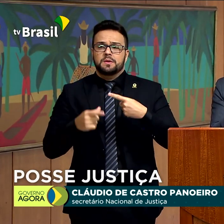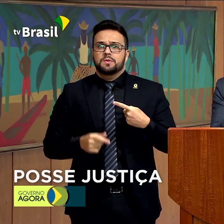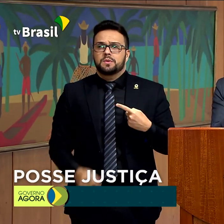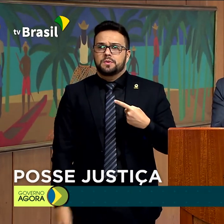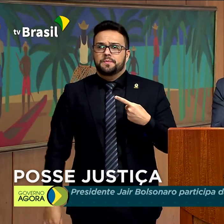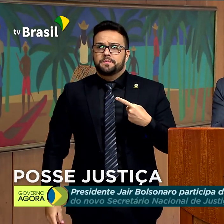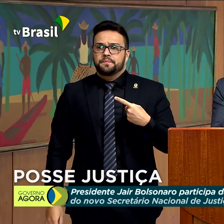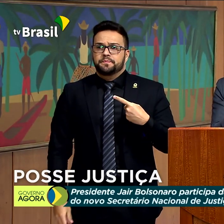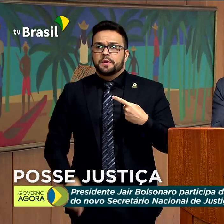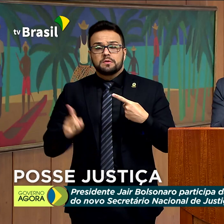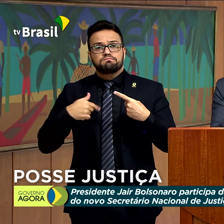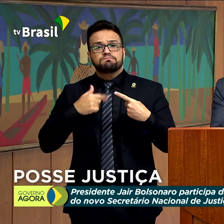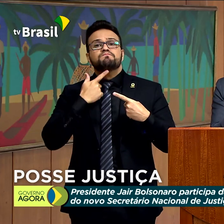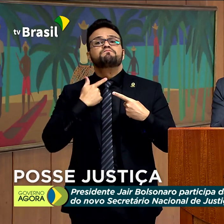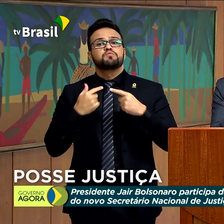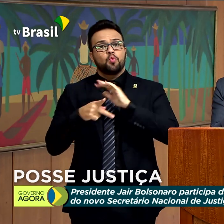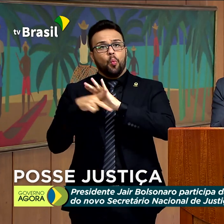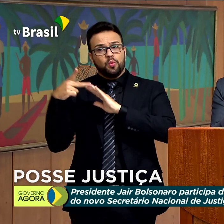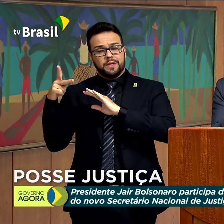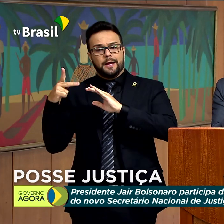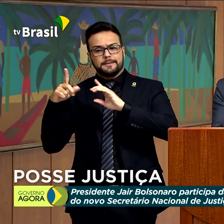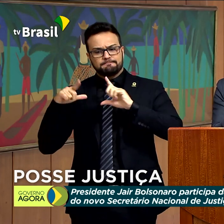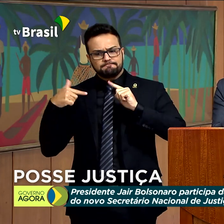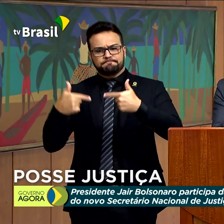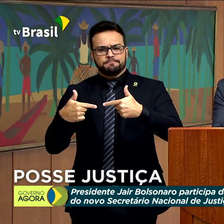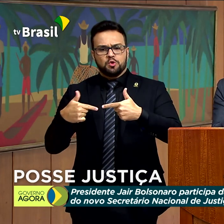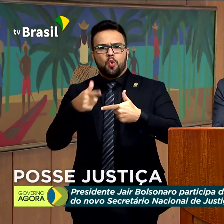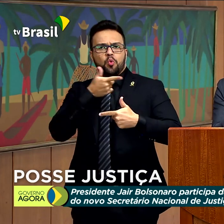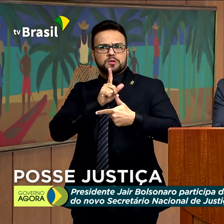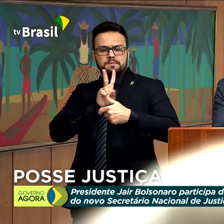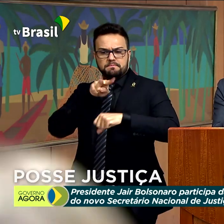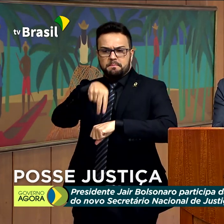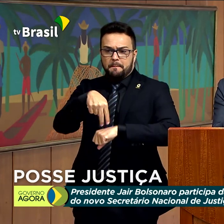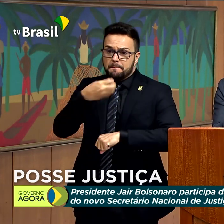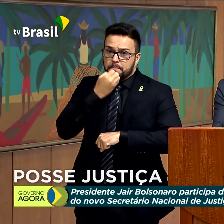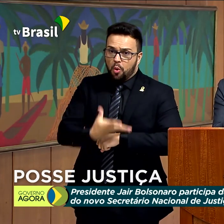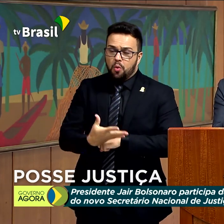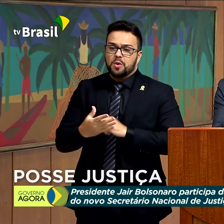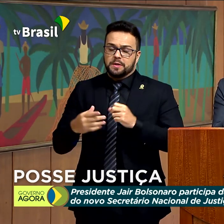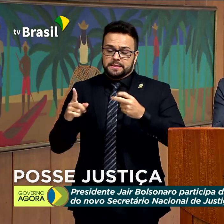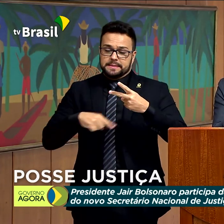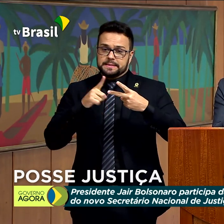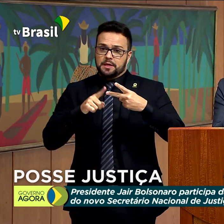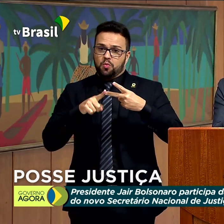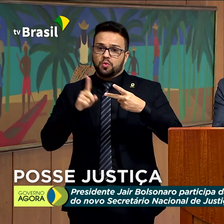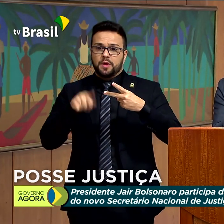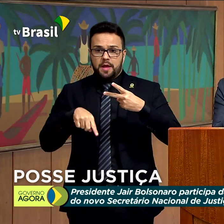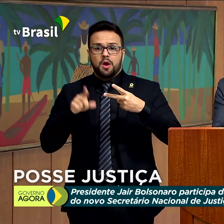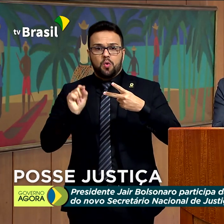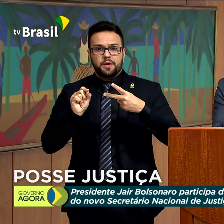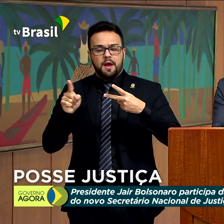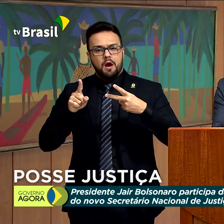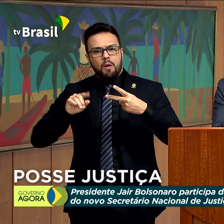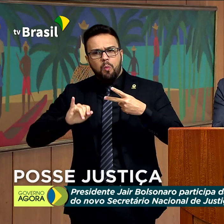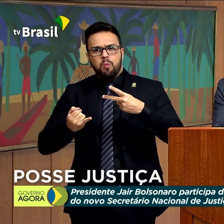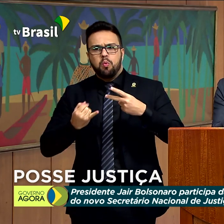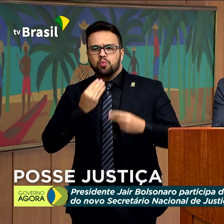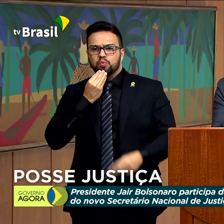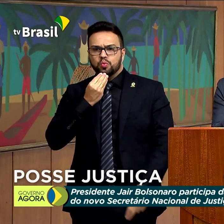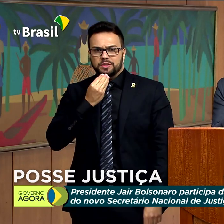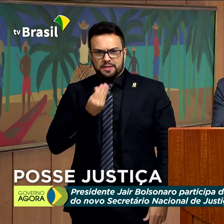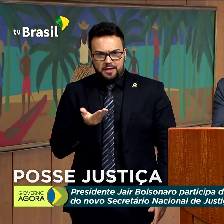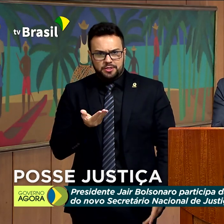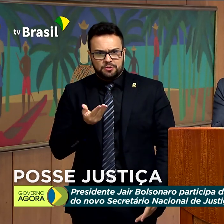que ela tenha vontade de chegar a algum lugar. E o segundo, de que ela tenha a oportunidade